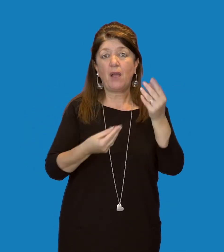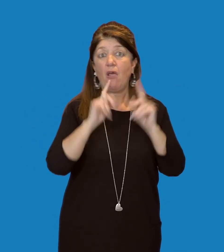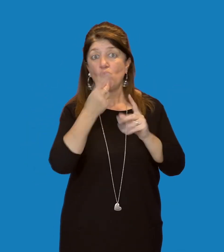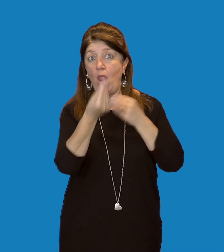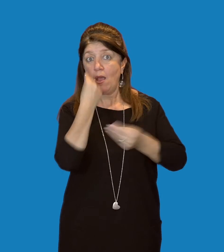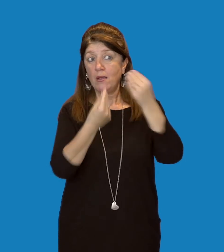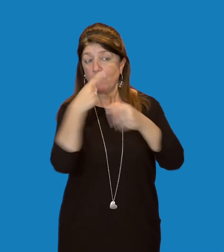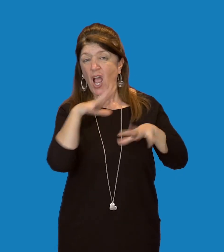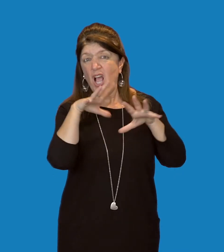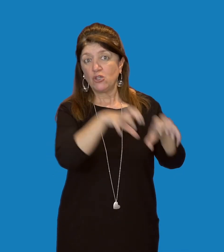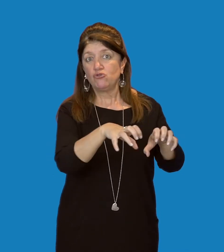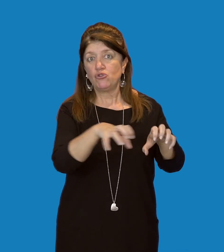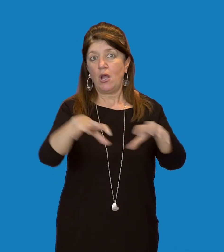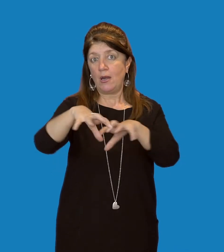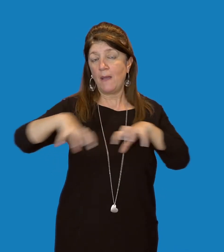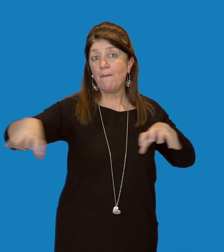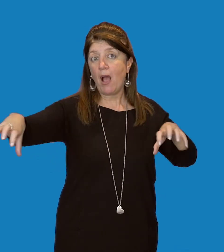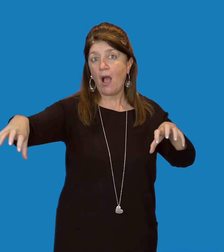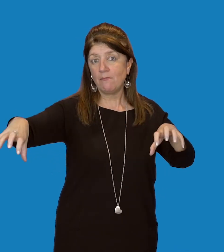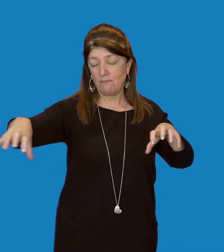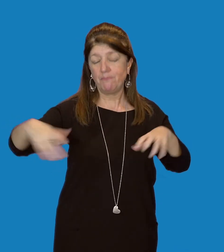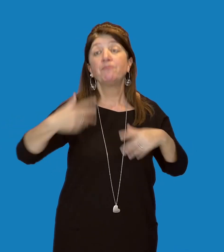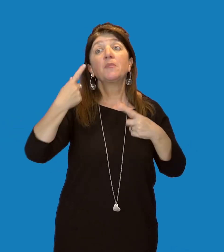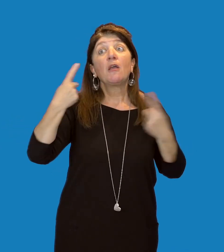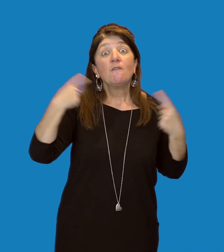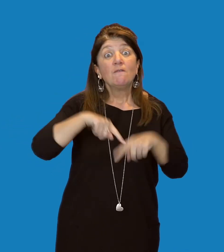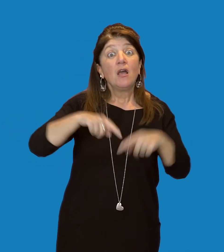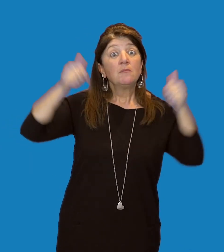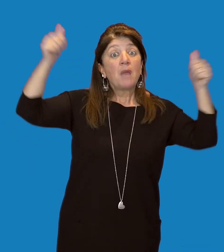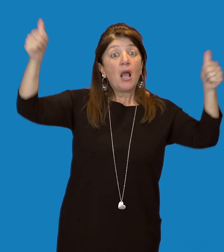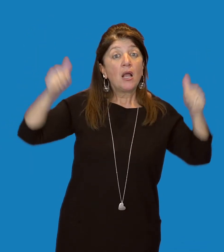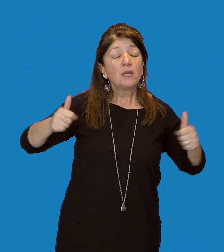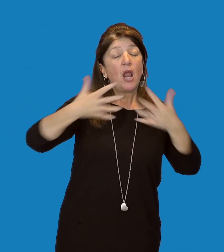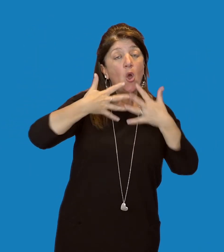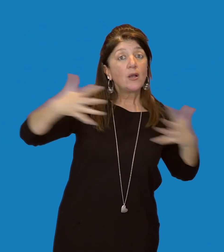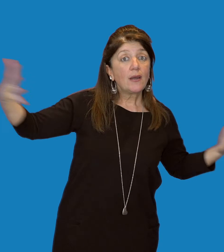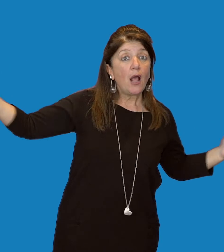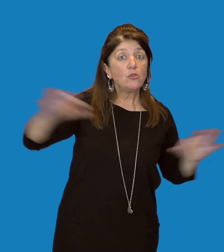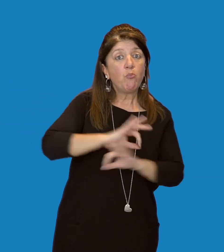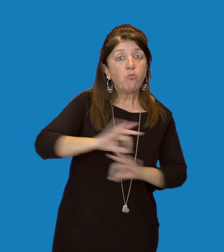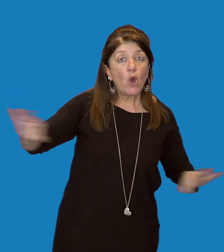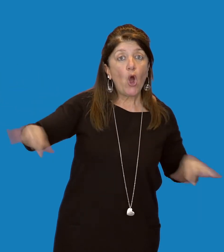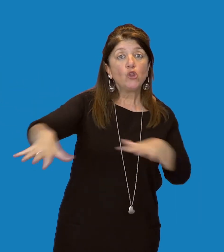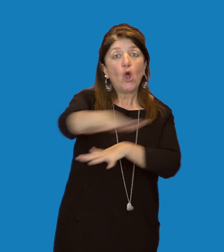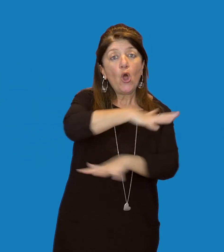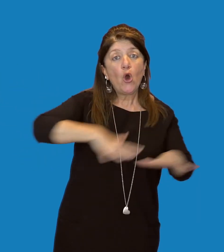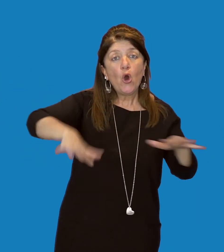Un grande pannello, sito all'estremità opposta del locale, illustra la storia della collezione